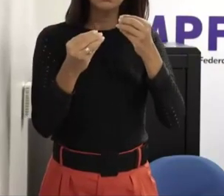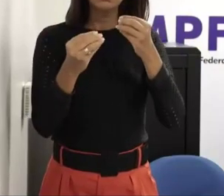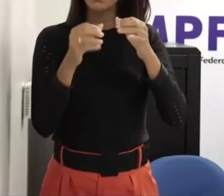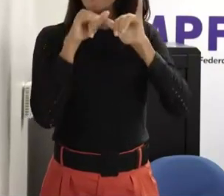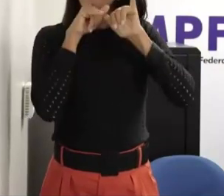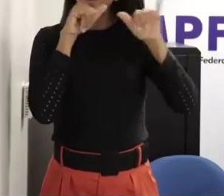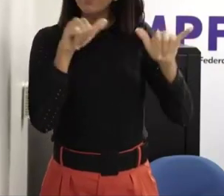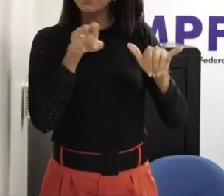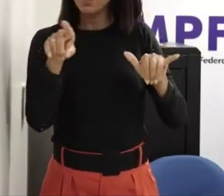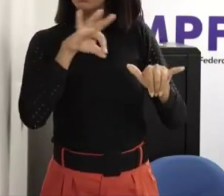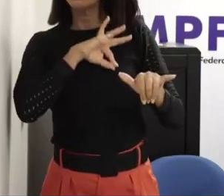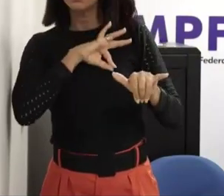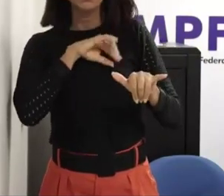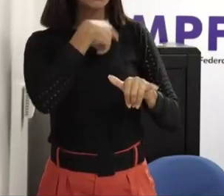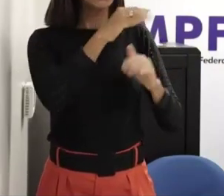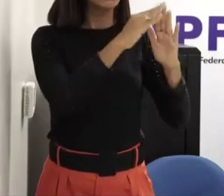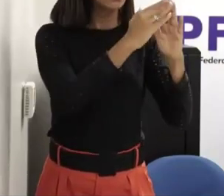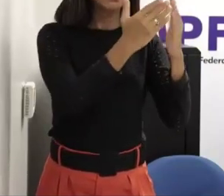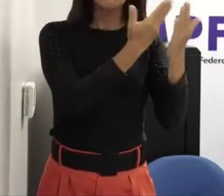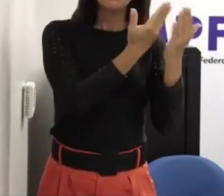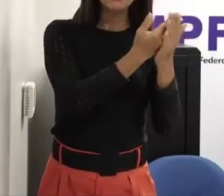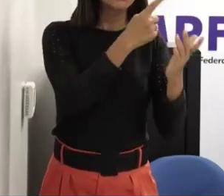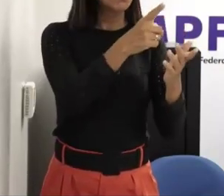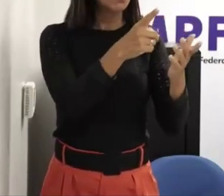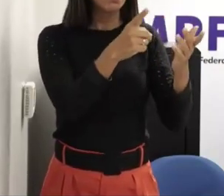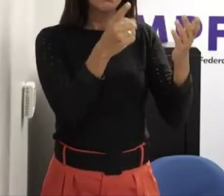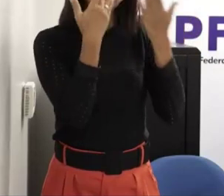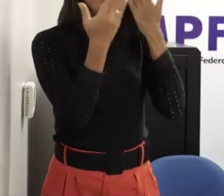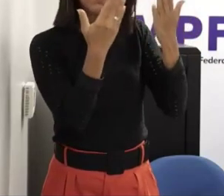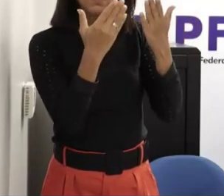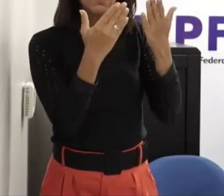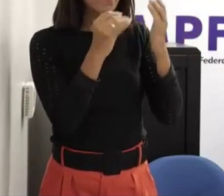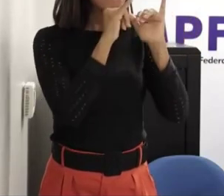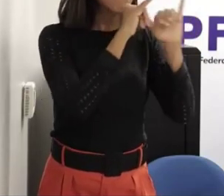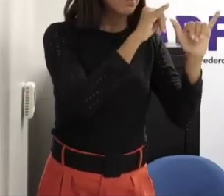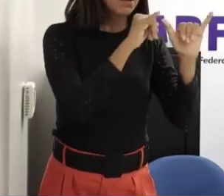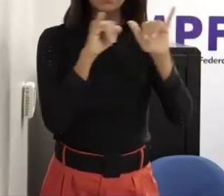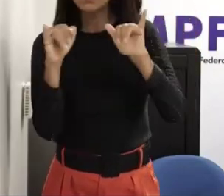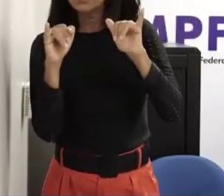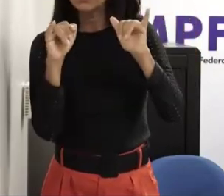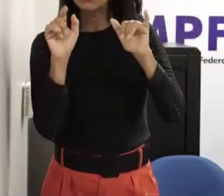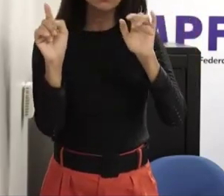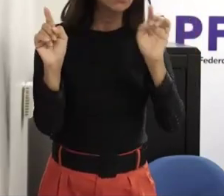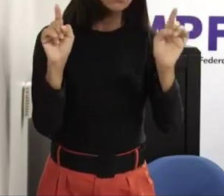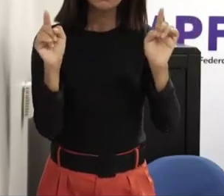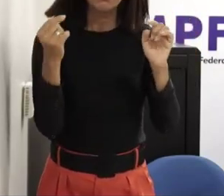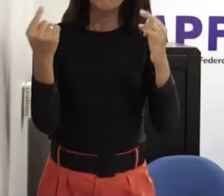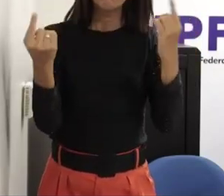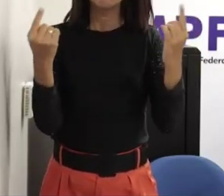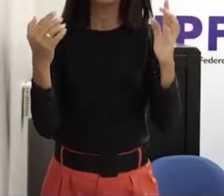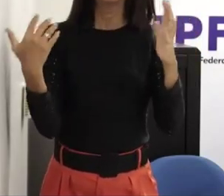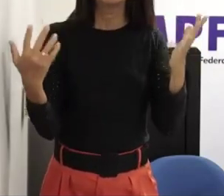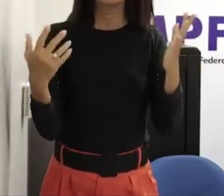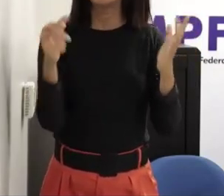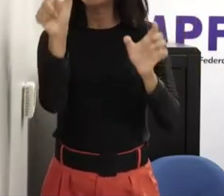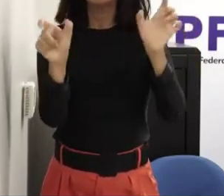professora recebe repassa pra quem pra psicóloga da escola ou passa pra isso daí é interessante ser protocolado porque muitas vezes a gente